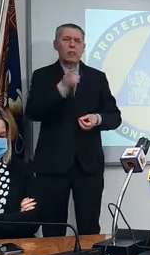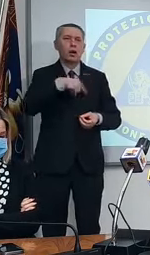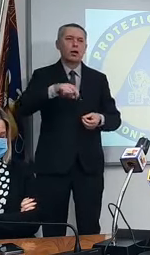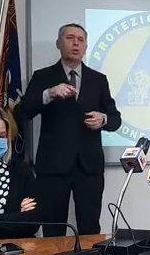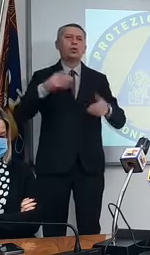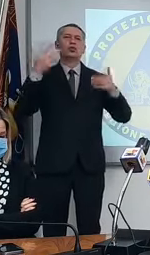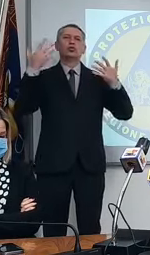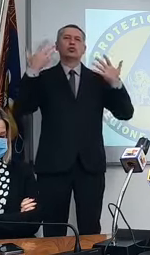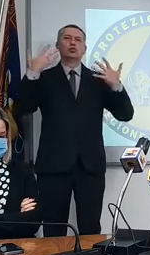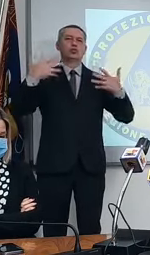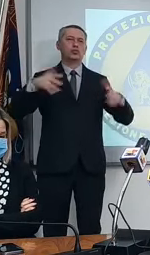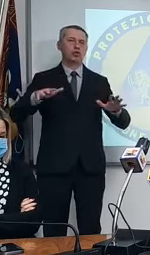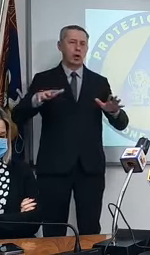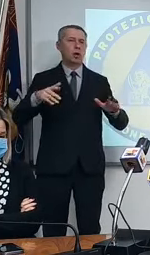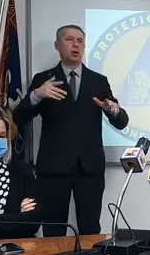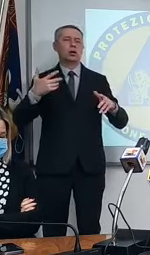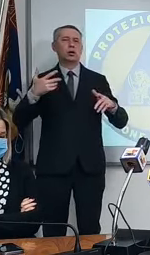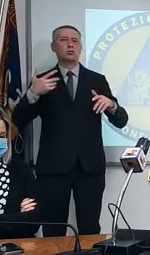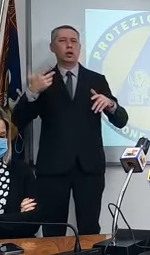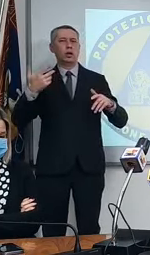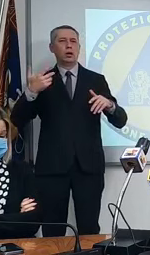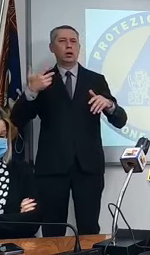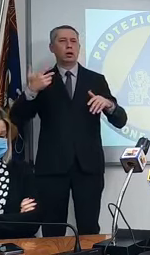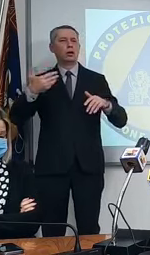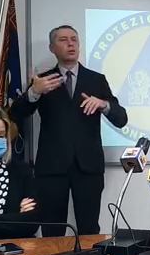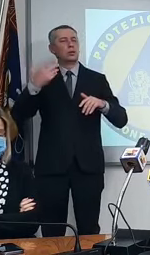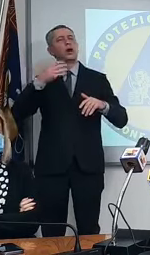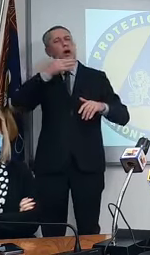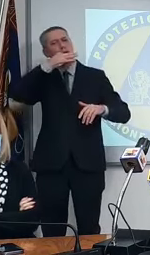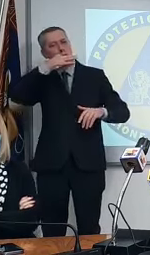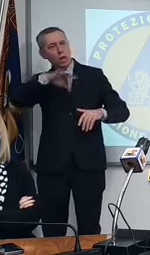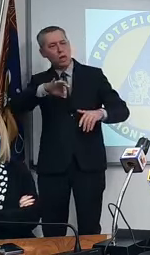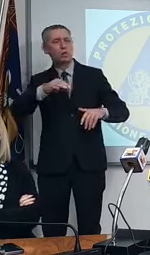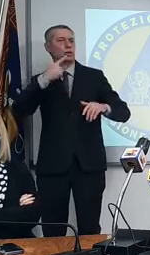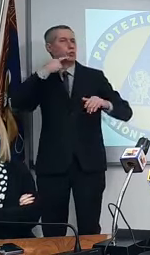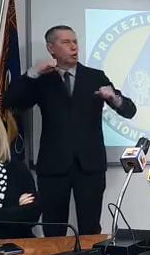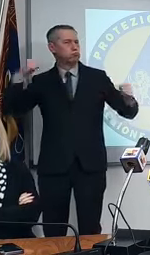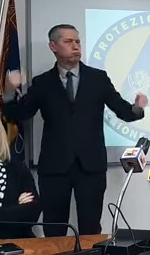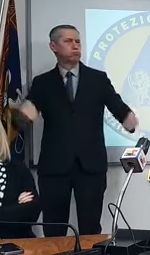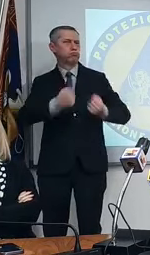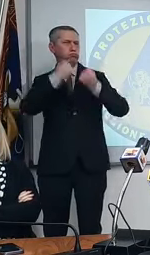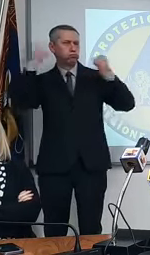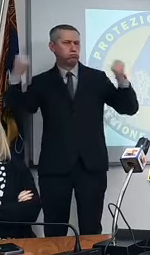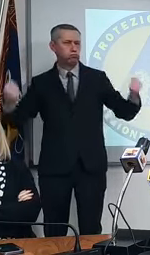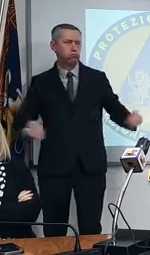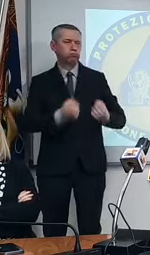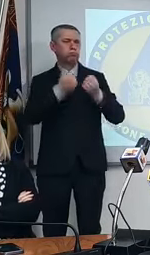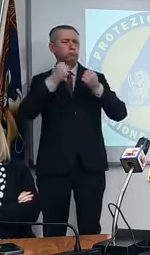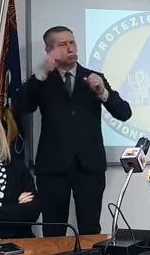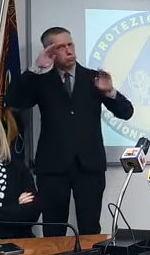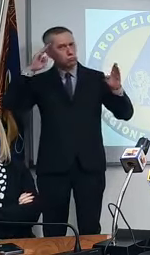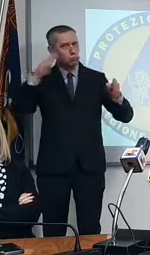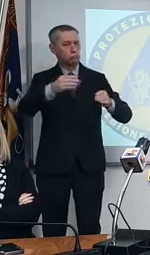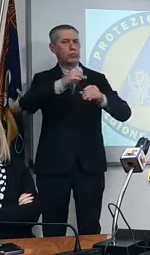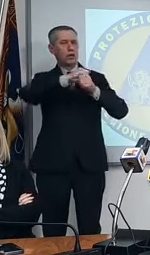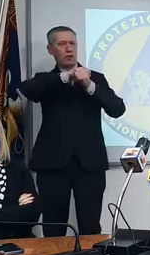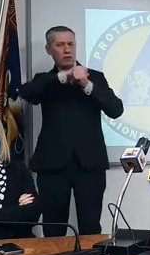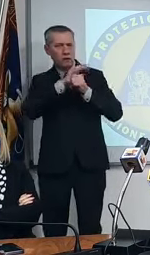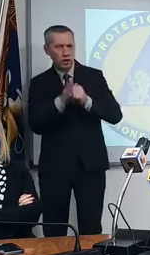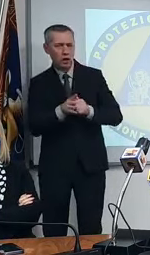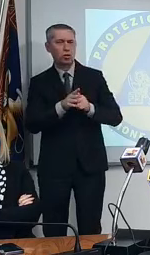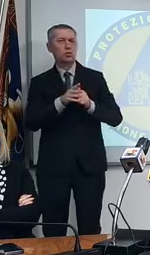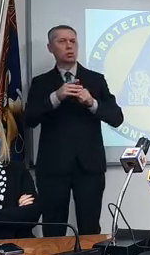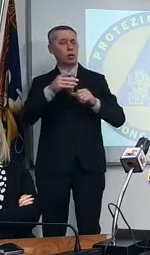formati per fare la più grande campagna vaccinale del mondo non siamo stati formati per occuparci di una disgrazia che si chiama virus